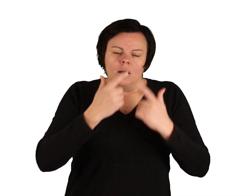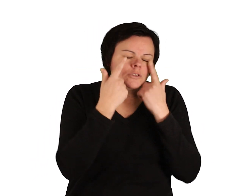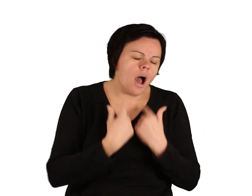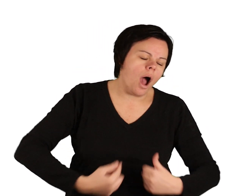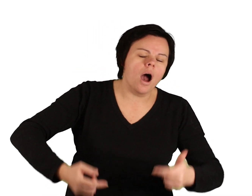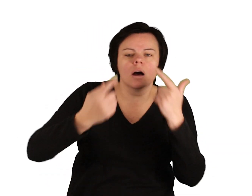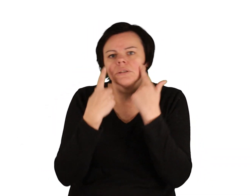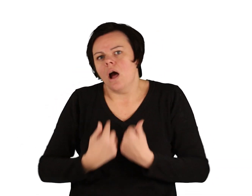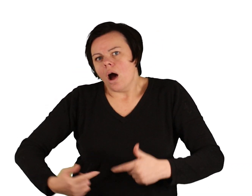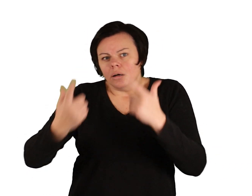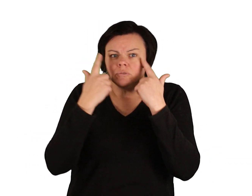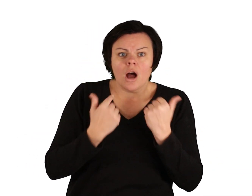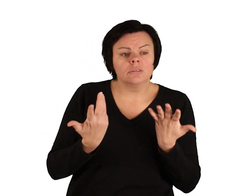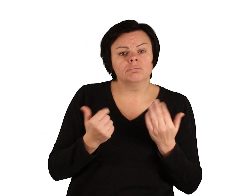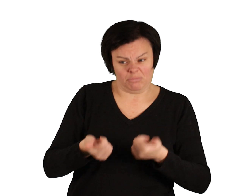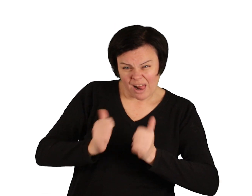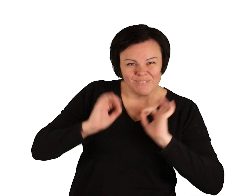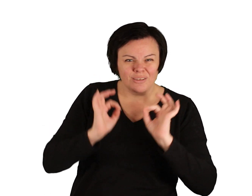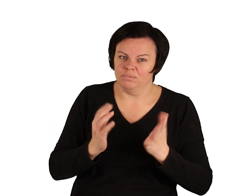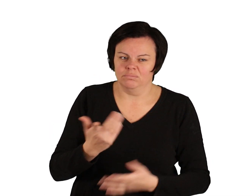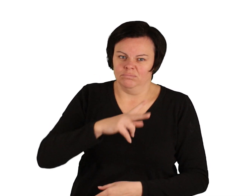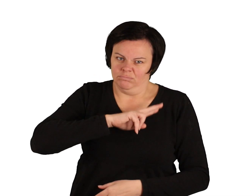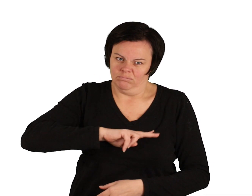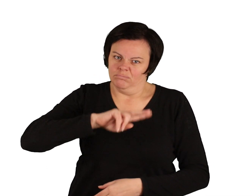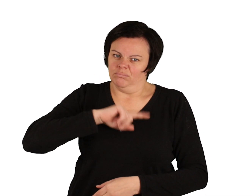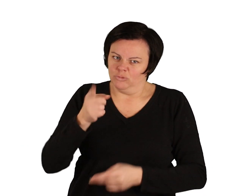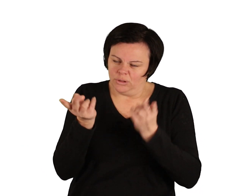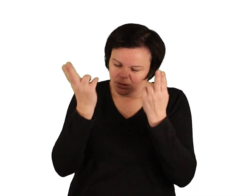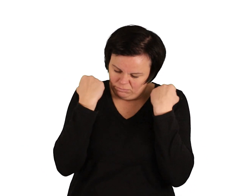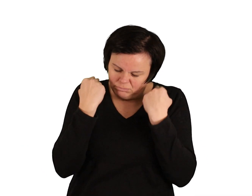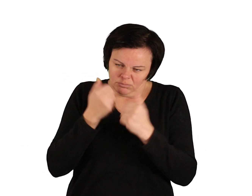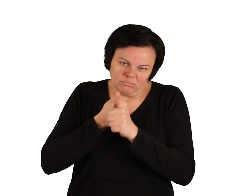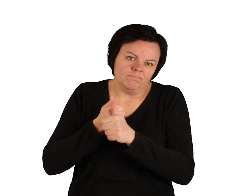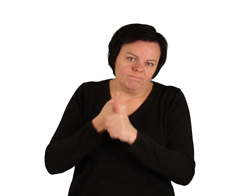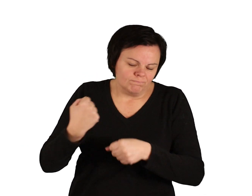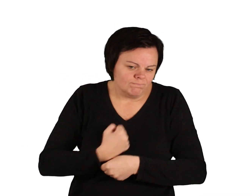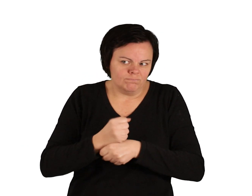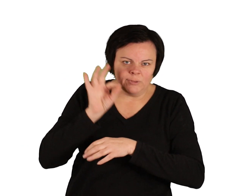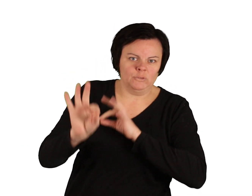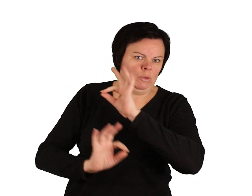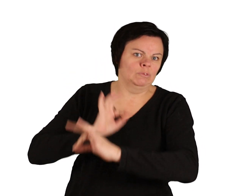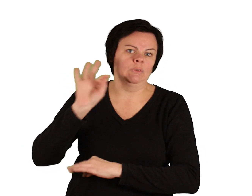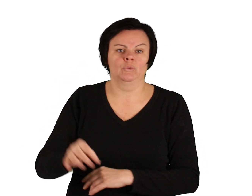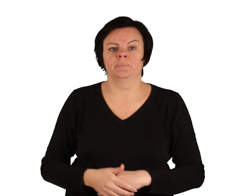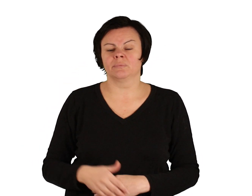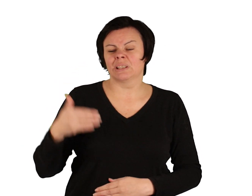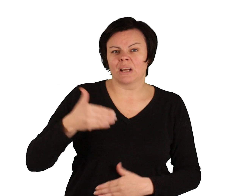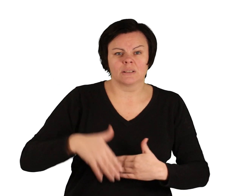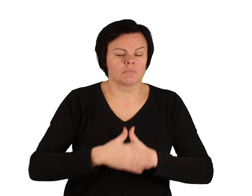Gretel weinte bitterlich, jedoch nichts half, sie musste gehorchen. Jeden Morgen prüfte die Alte Hänsels